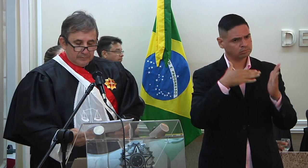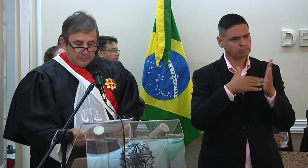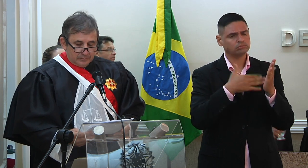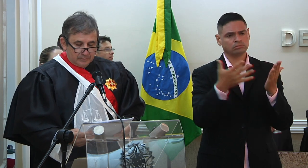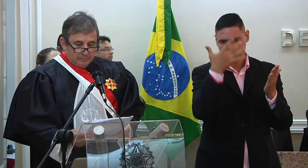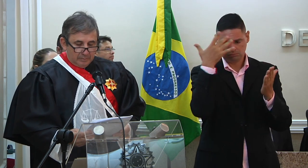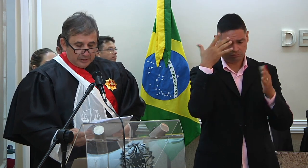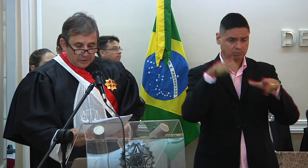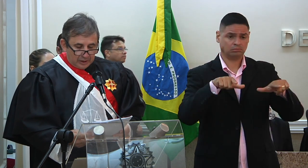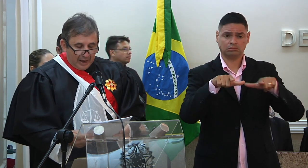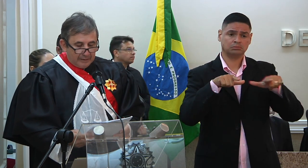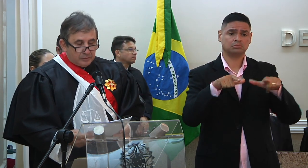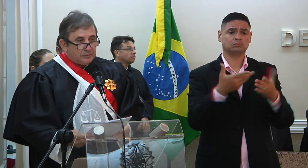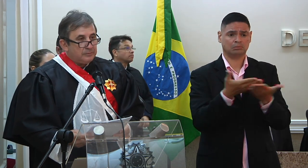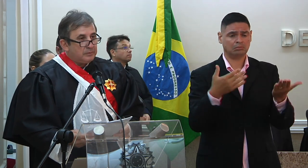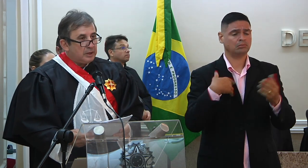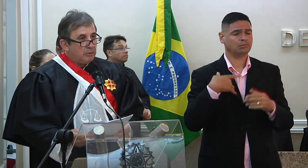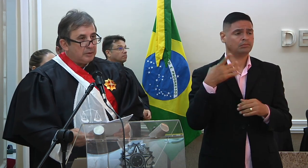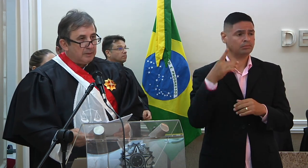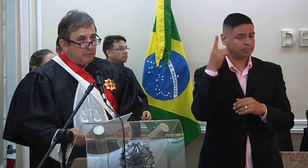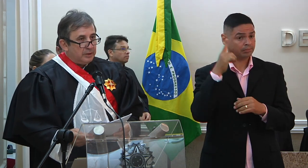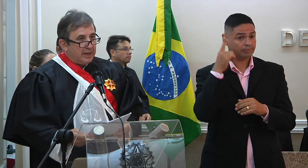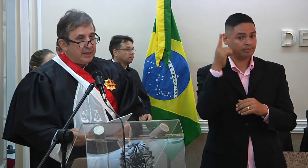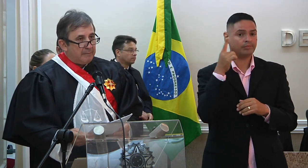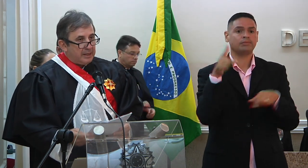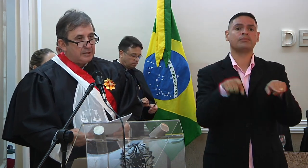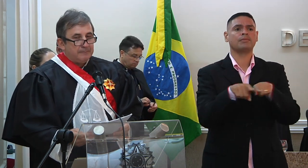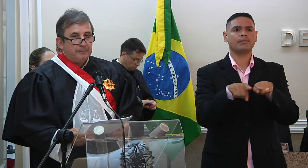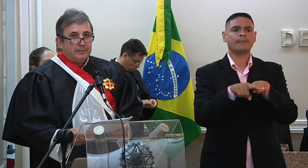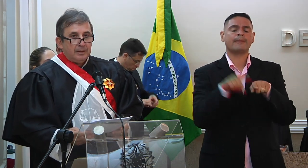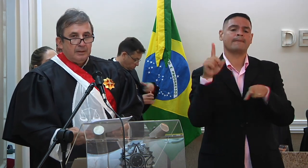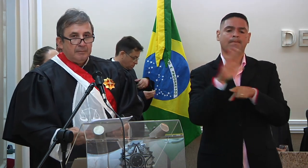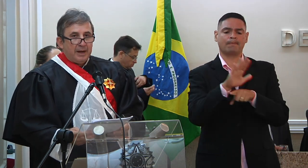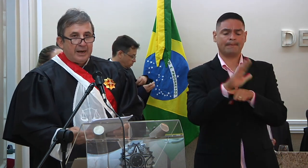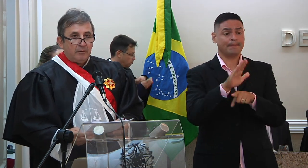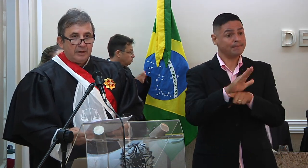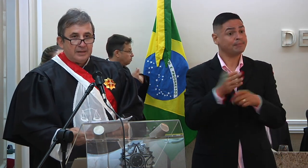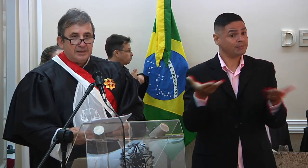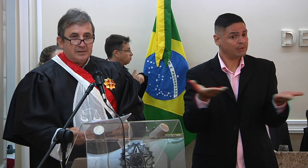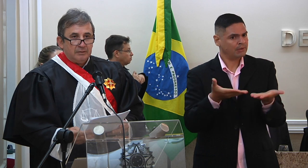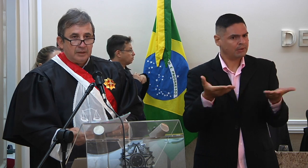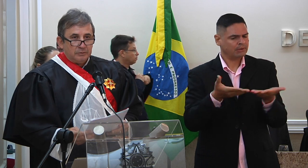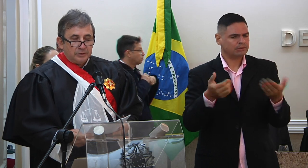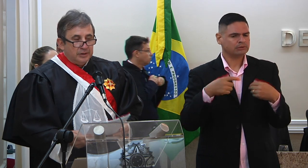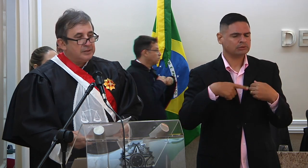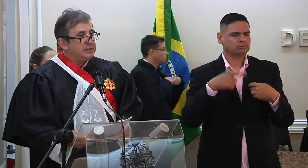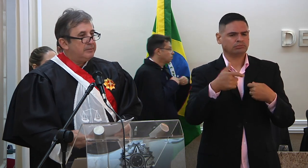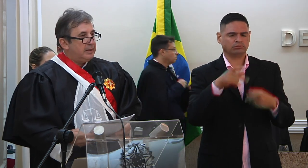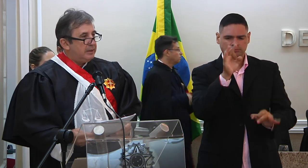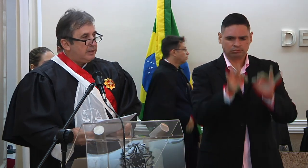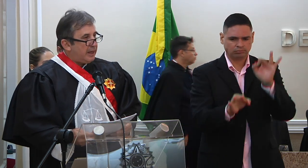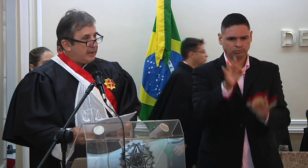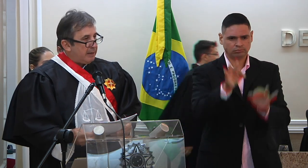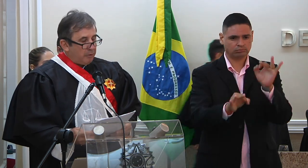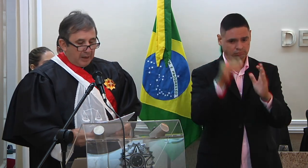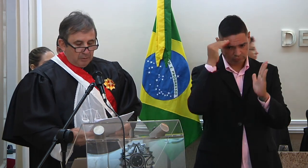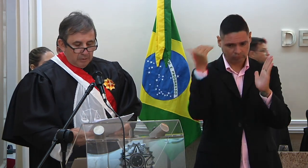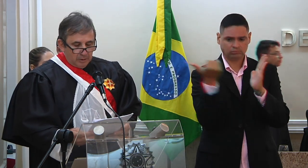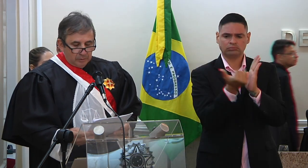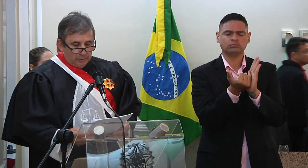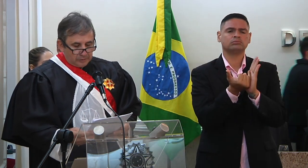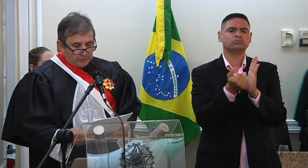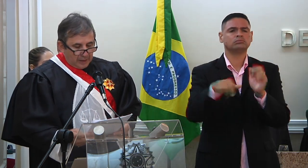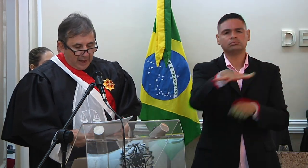magistrados, que contribuem diariamente para a concretização da justiça na área